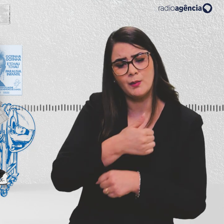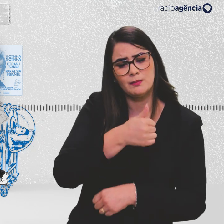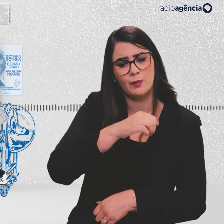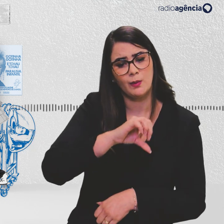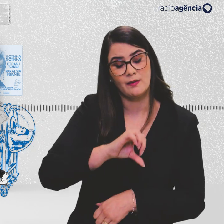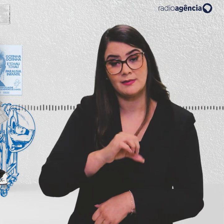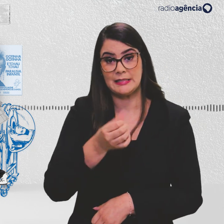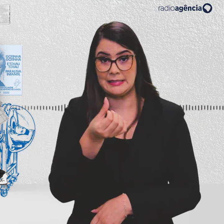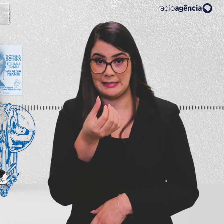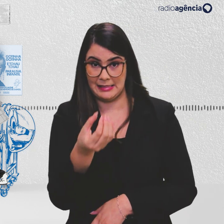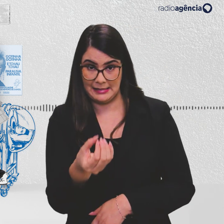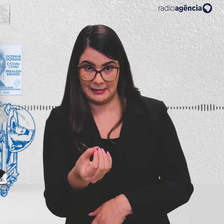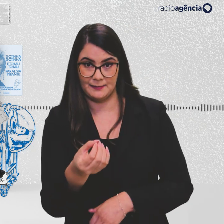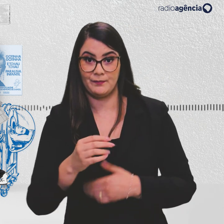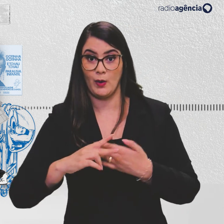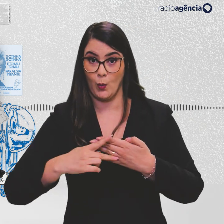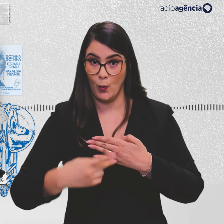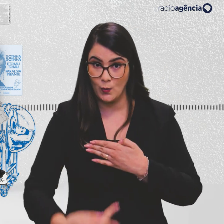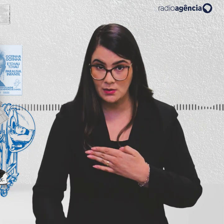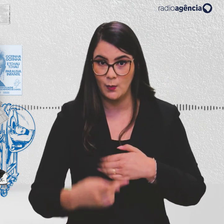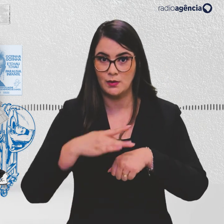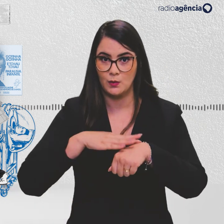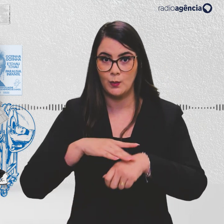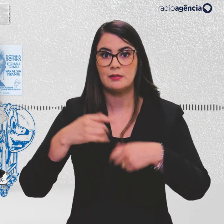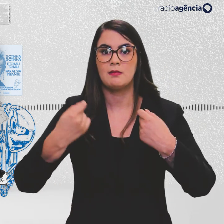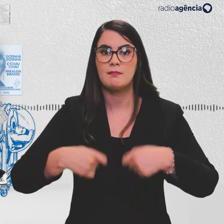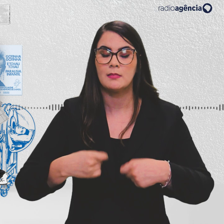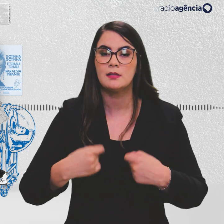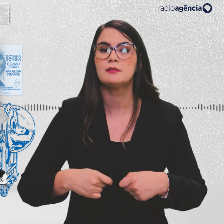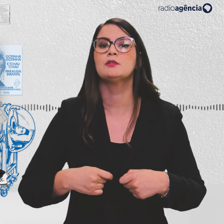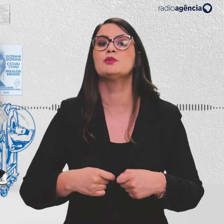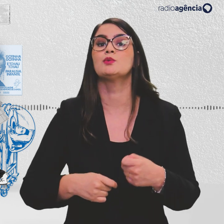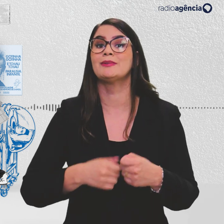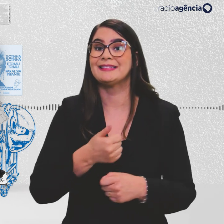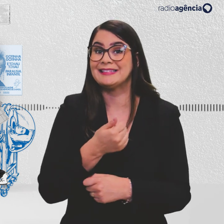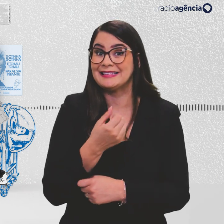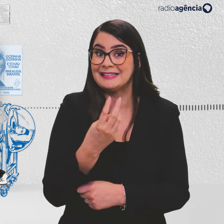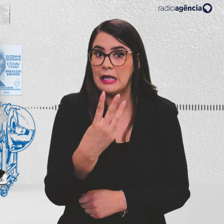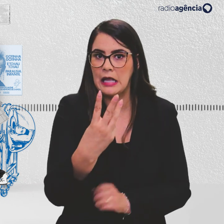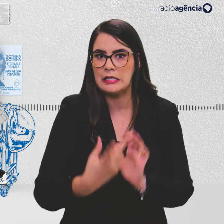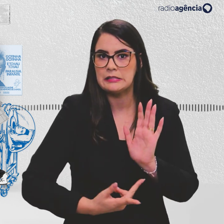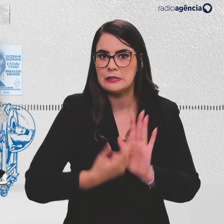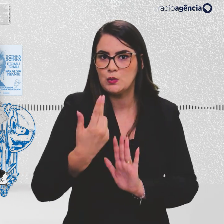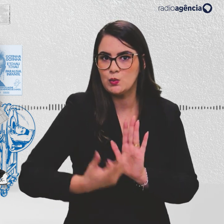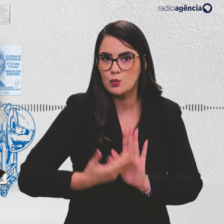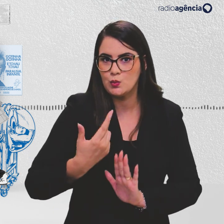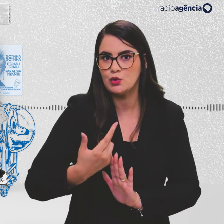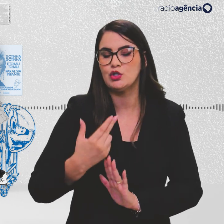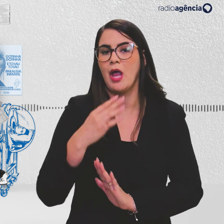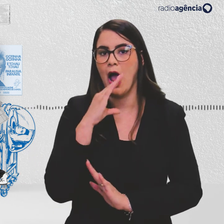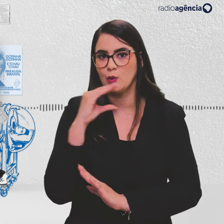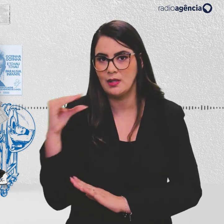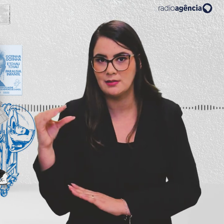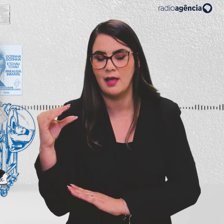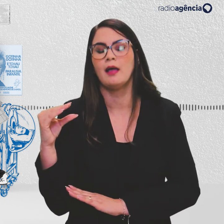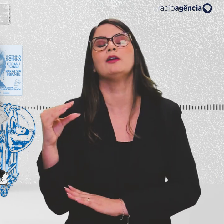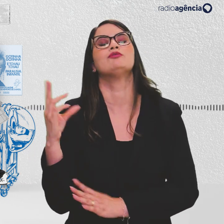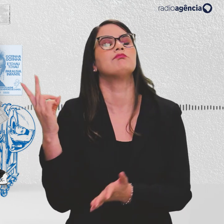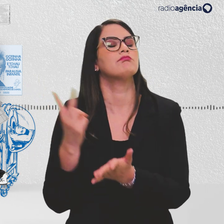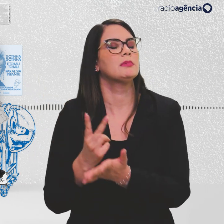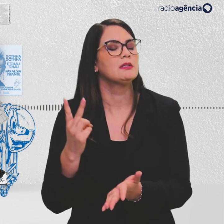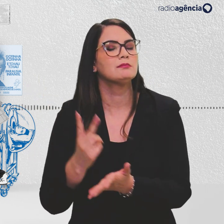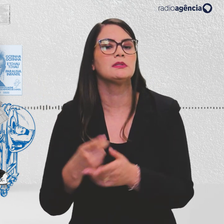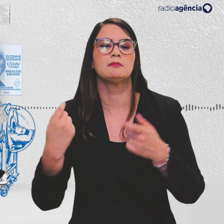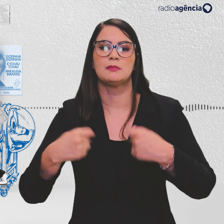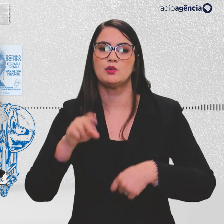Por causa das sequelas da doença, ela precisou passar por 13 cirurgias durante a adolescência e mesmo assim